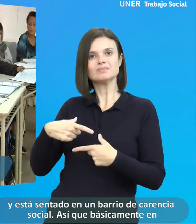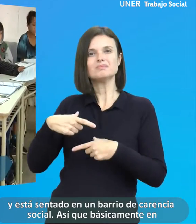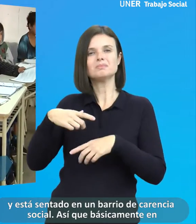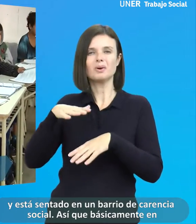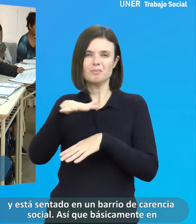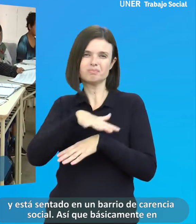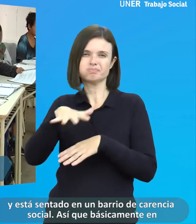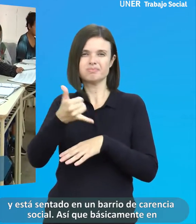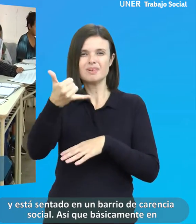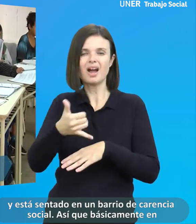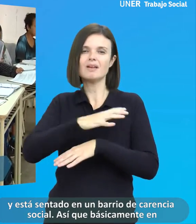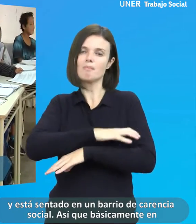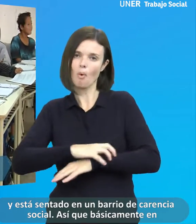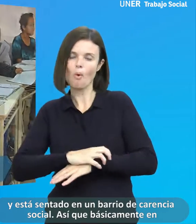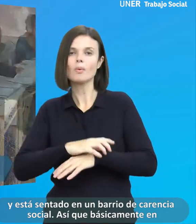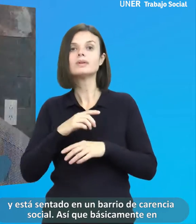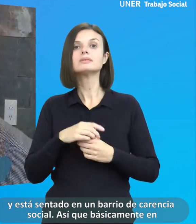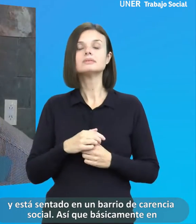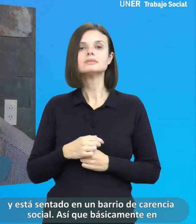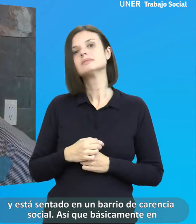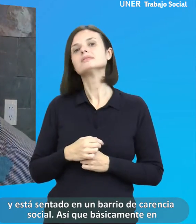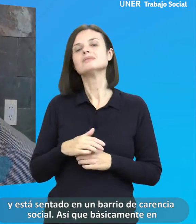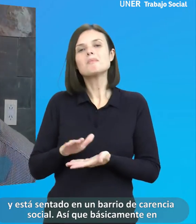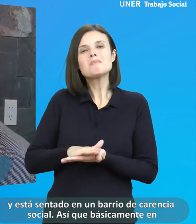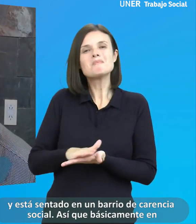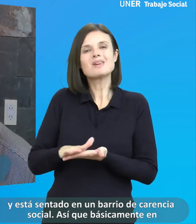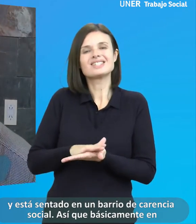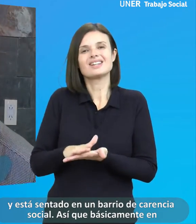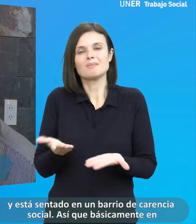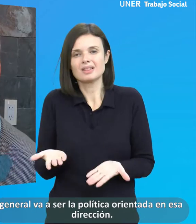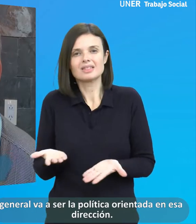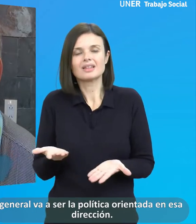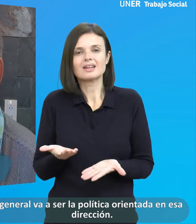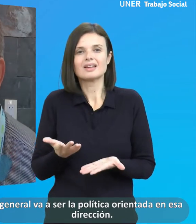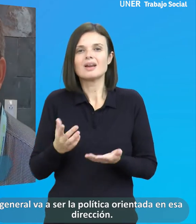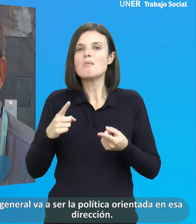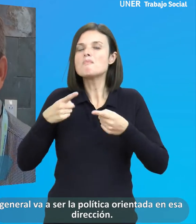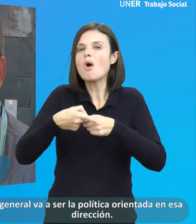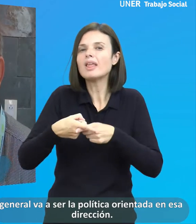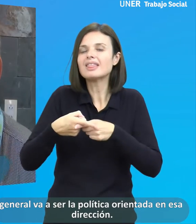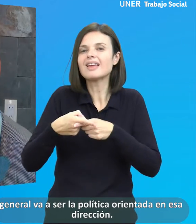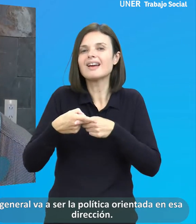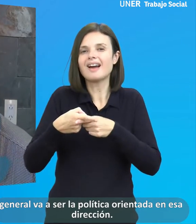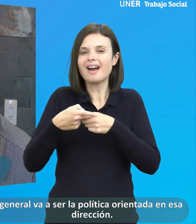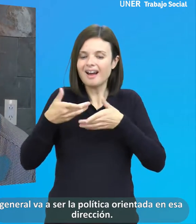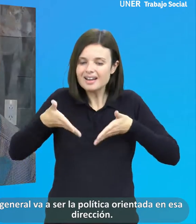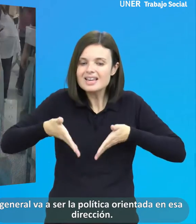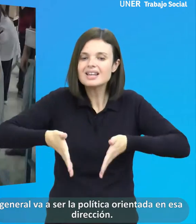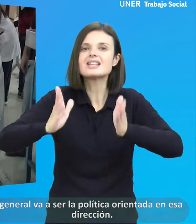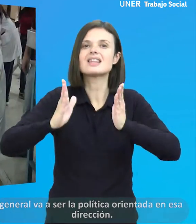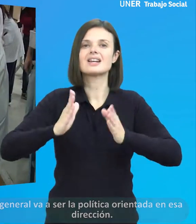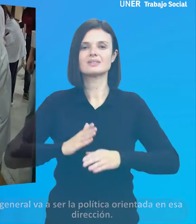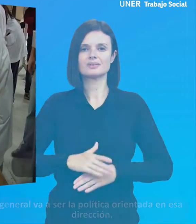y está sentado en un barrio de carencia social. Así que básicamente, en general, va a ser la política orientada en